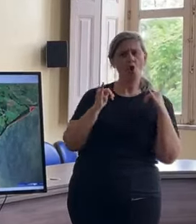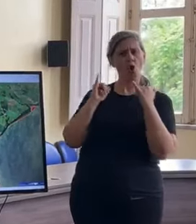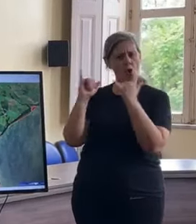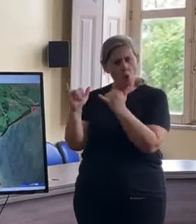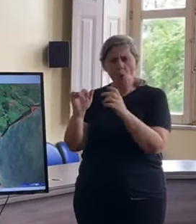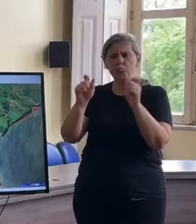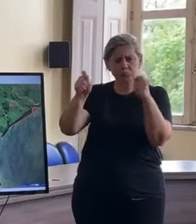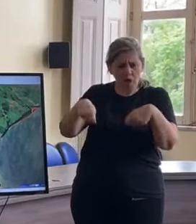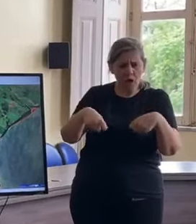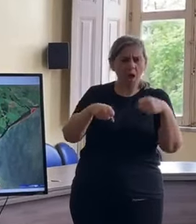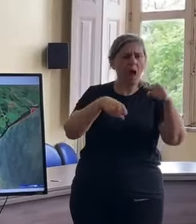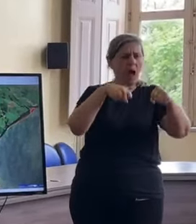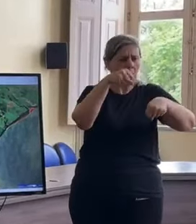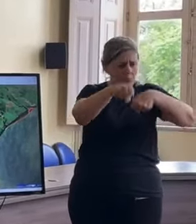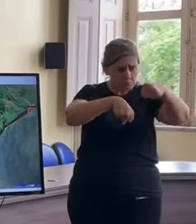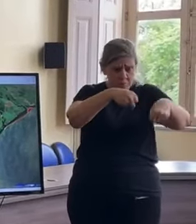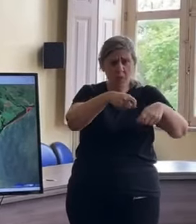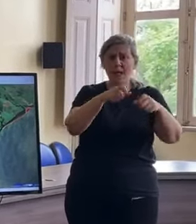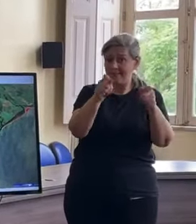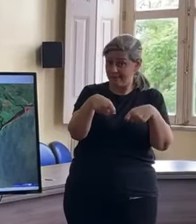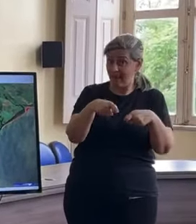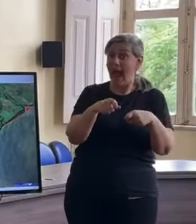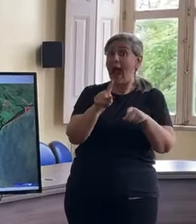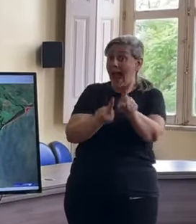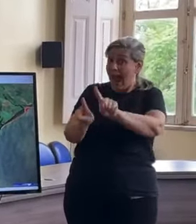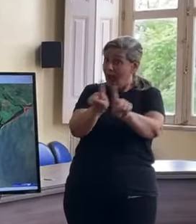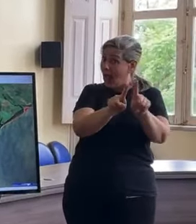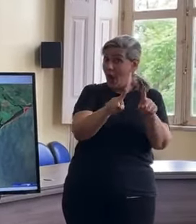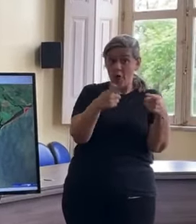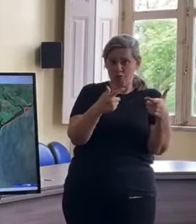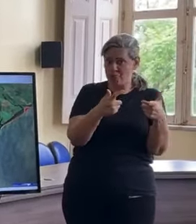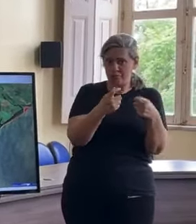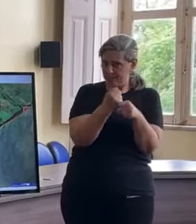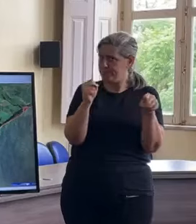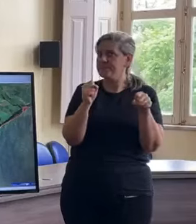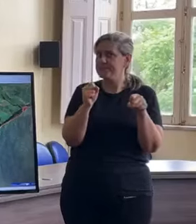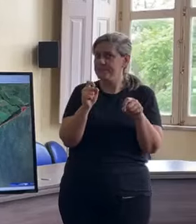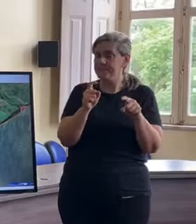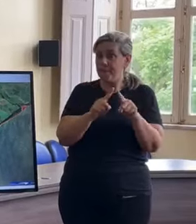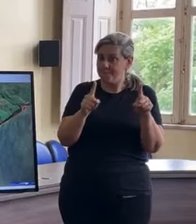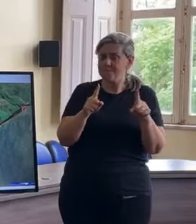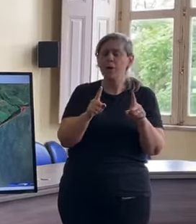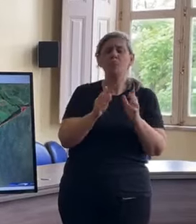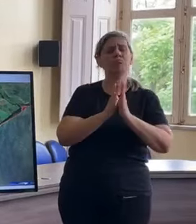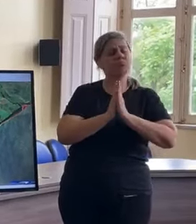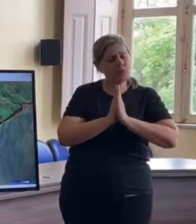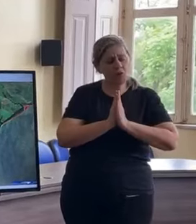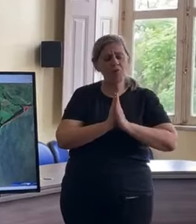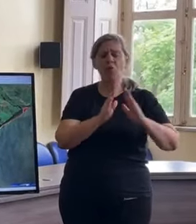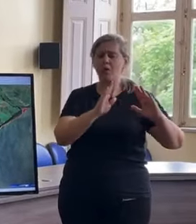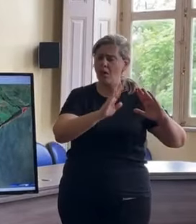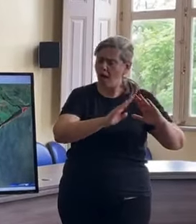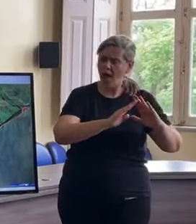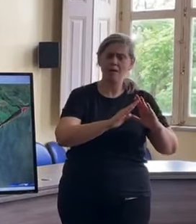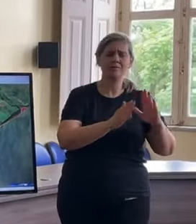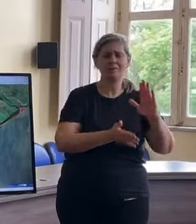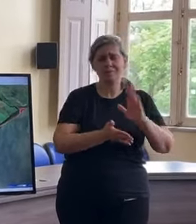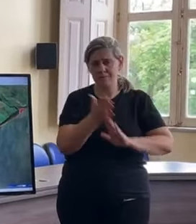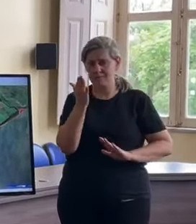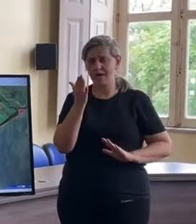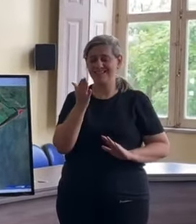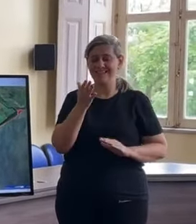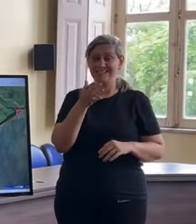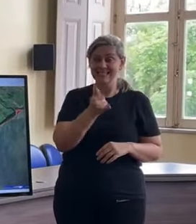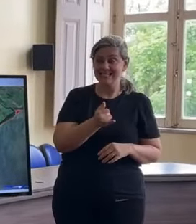bicicleta, quem conseguir, já tem áreas bastante alagadas no Laranjal, mas saiam de casa com tranquilidade. Aqueles que não